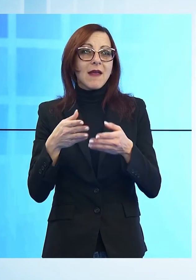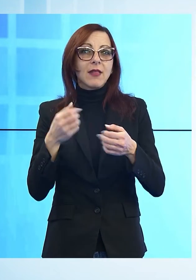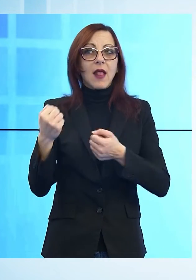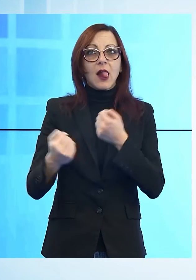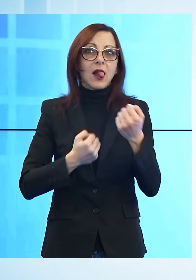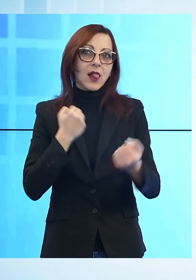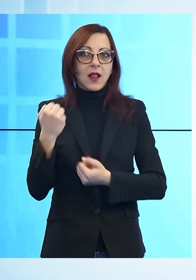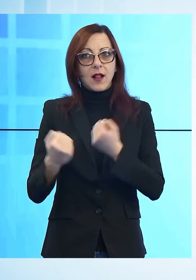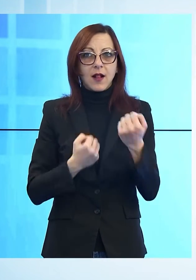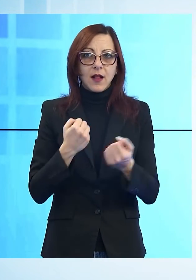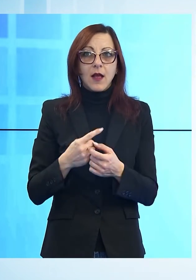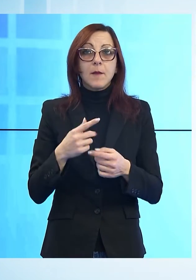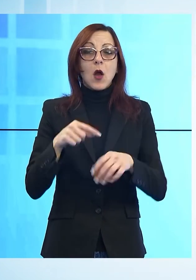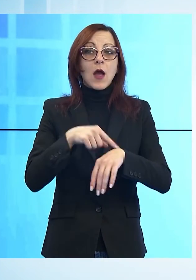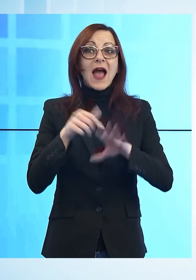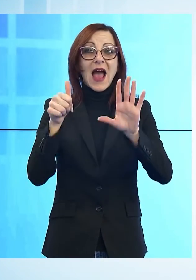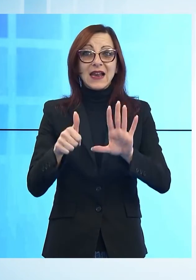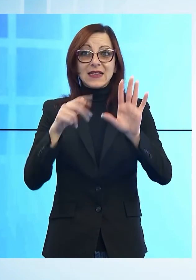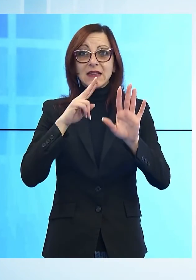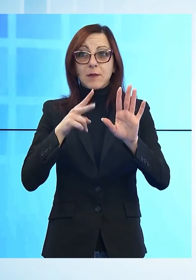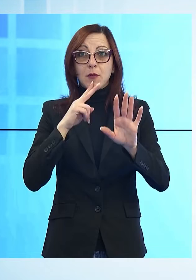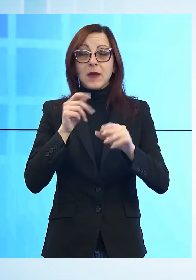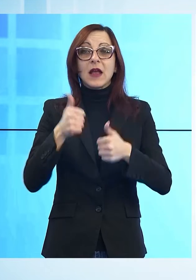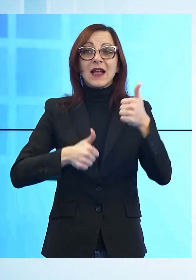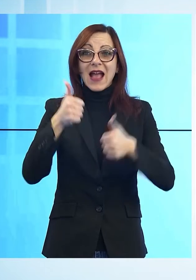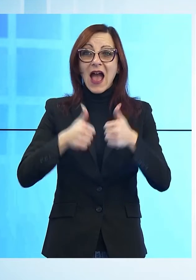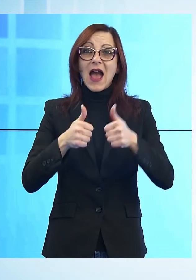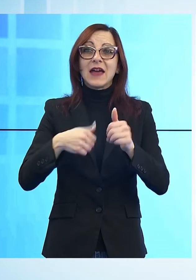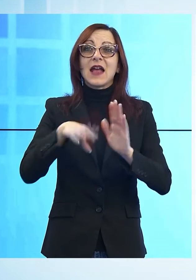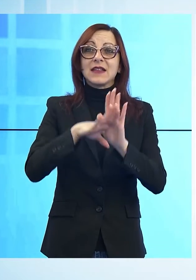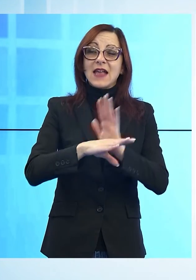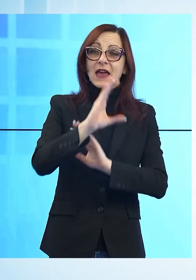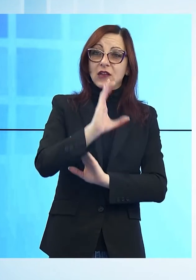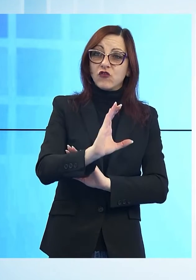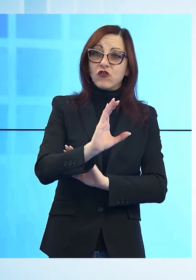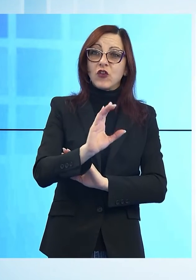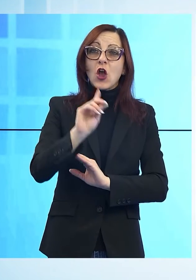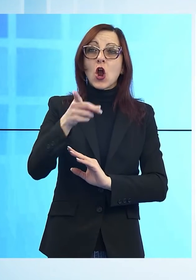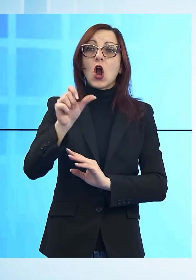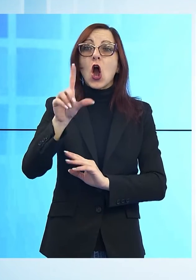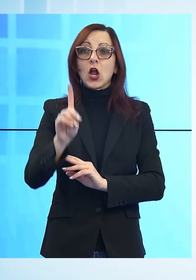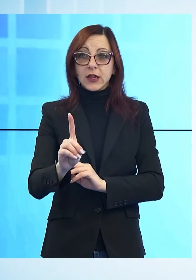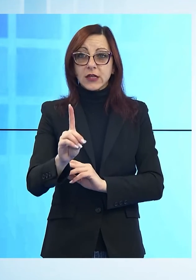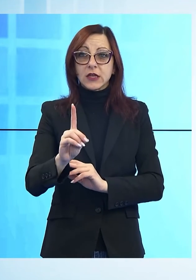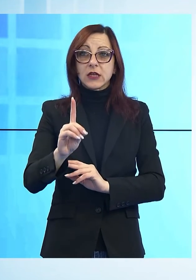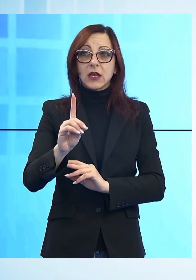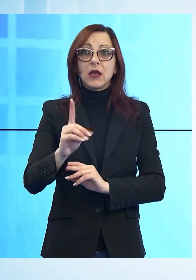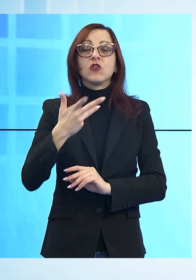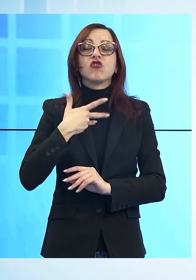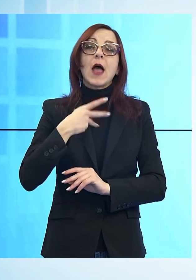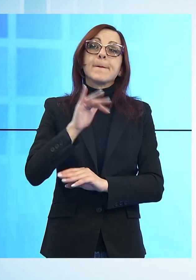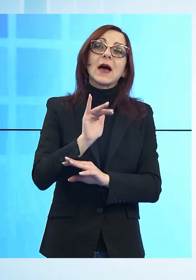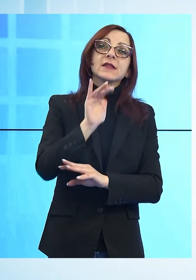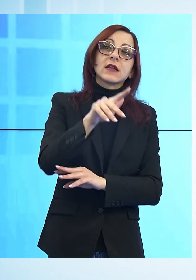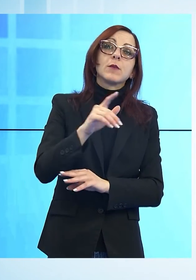18 la gara di Serie C Gold tra Basketball e Cuspisa. È un pomeriggio all'insegna del